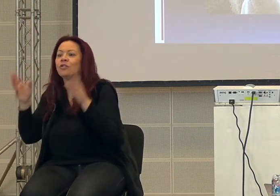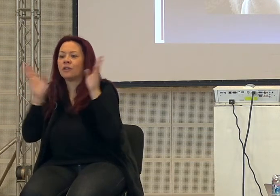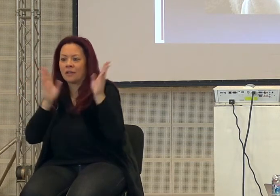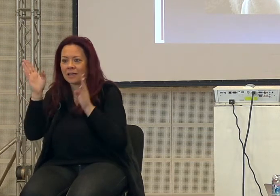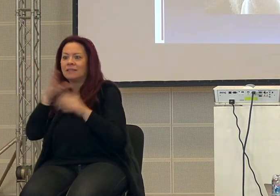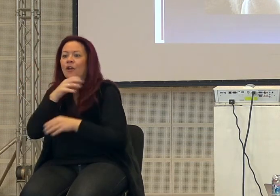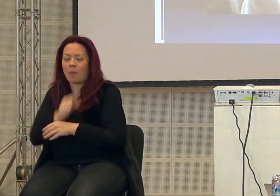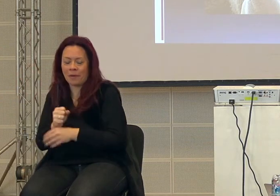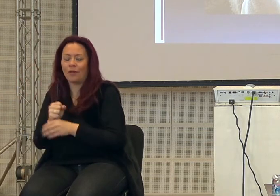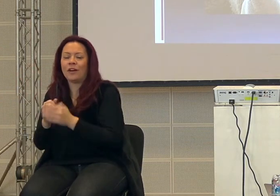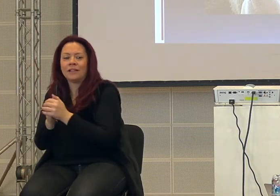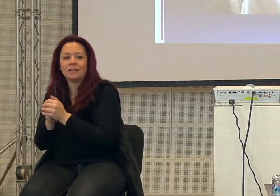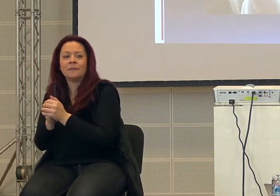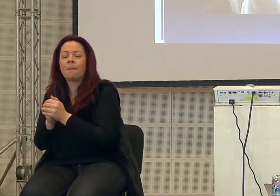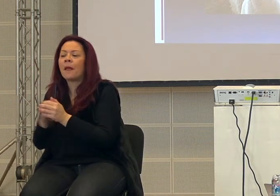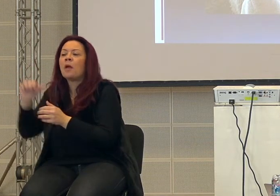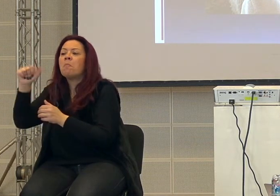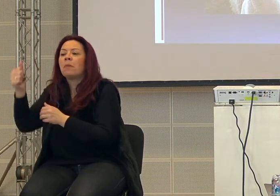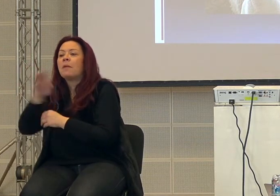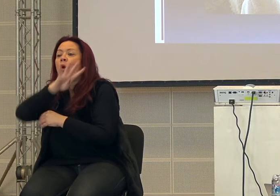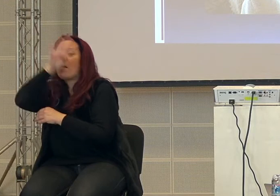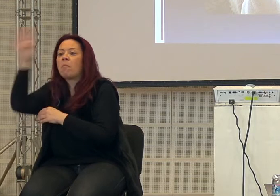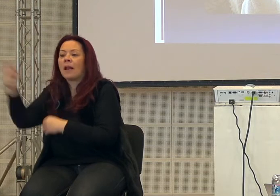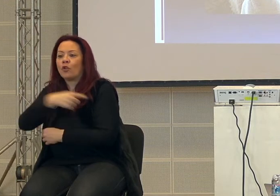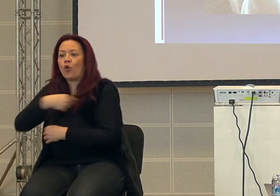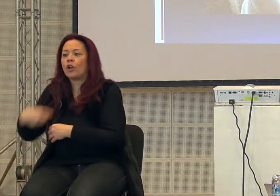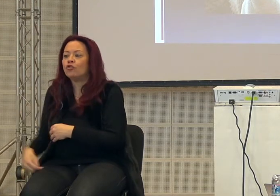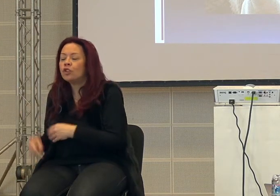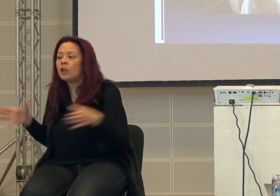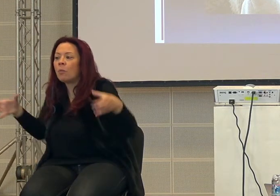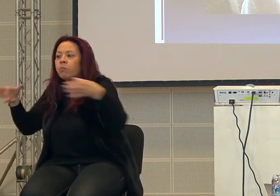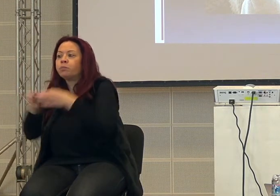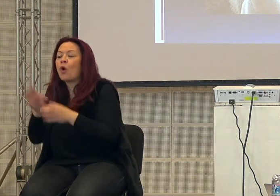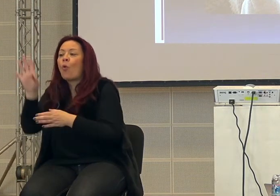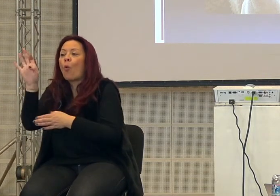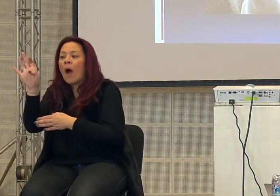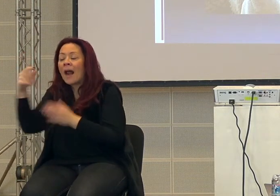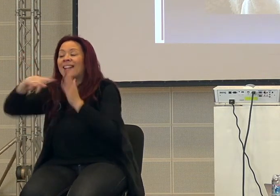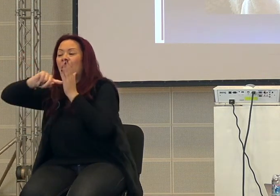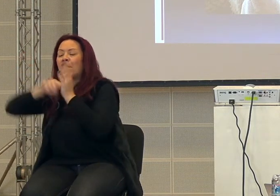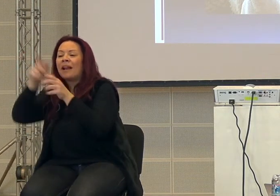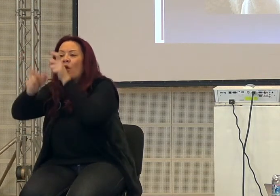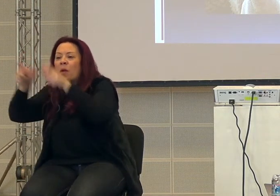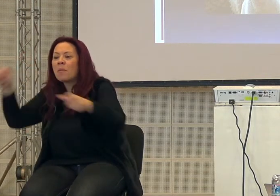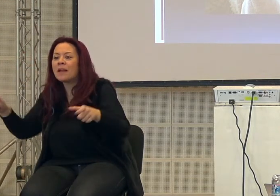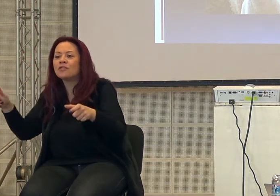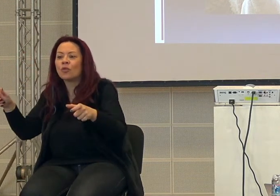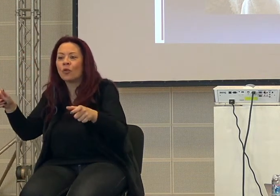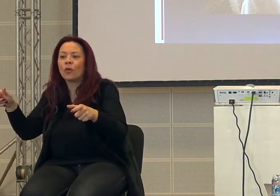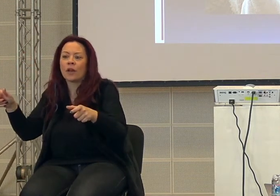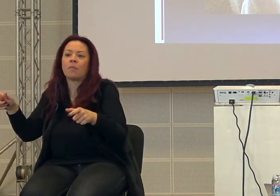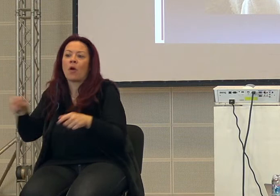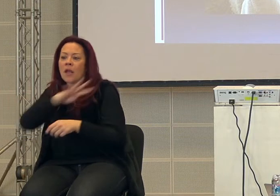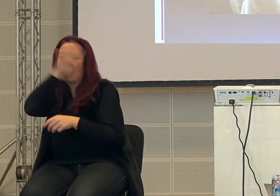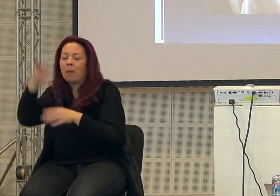Kishi Wanli, il primo imperatore della Cina, riunisce 40 milioni di persone e poi l'impero romano si stima che sia arrivato a 100